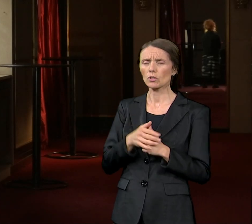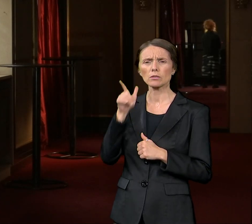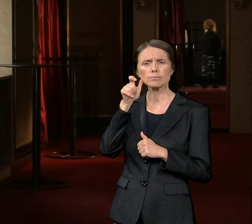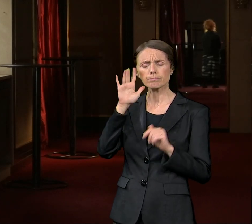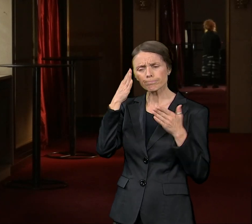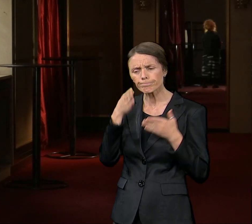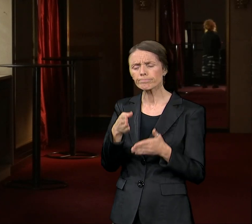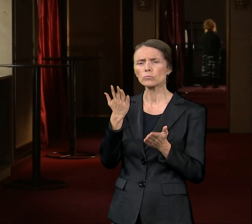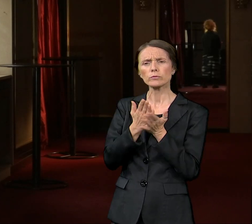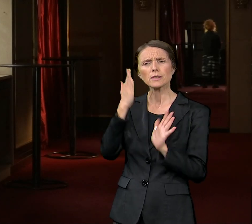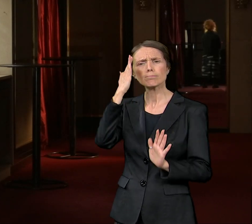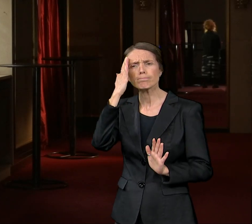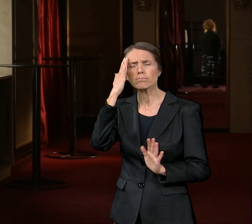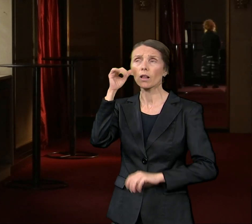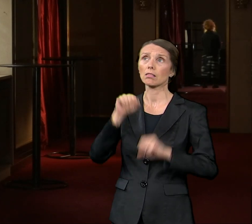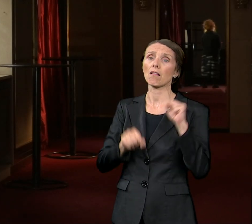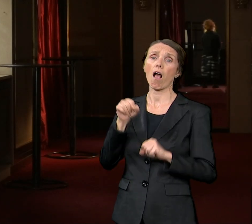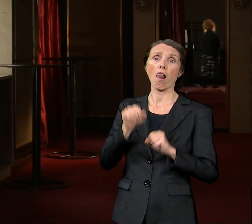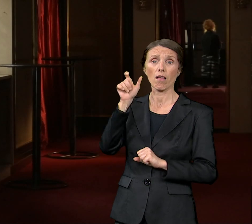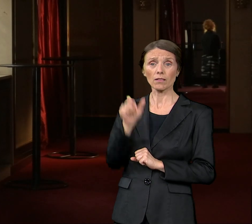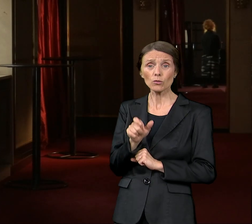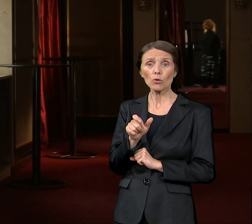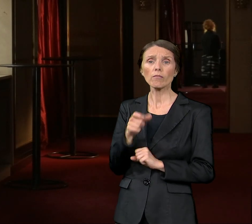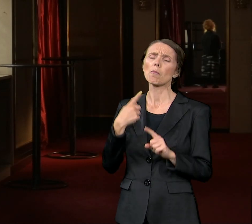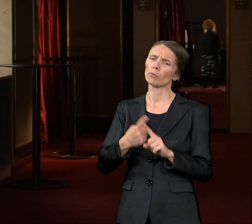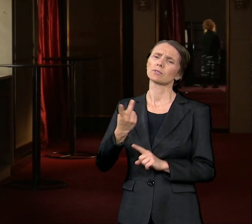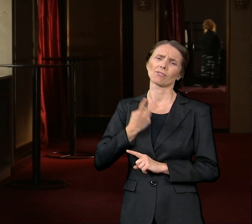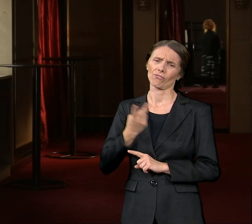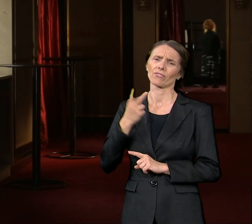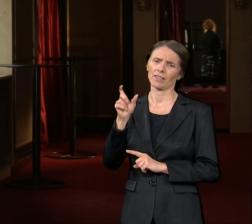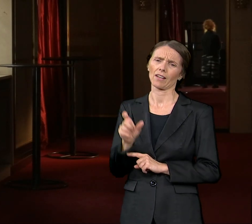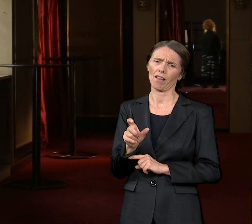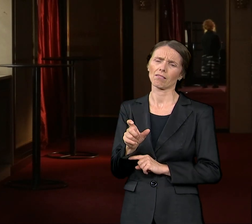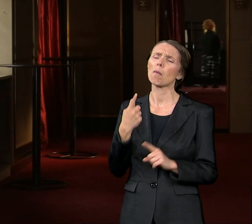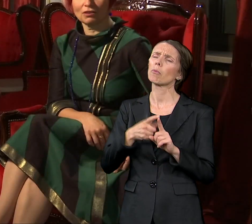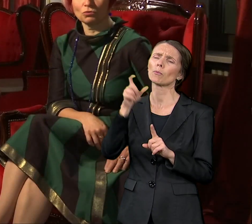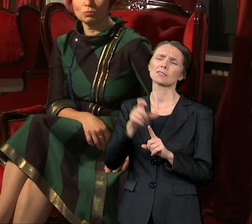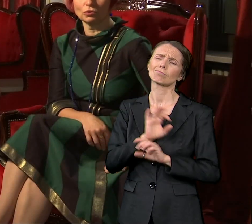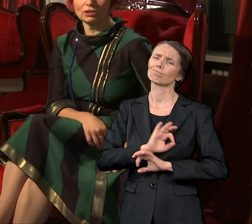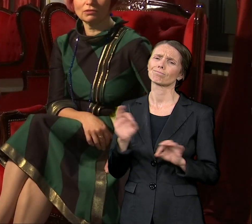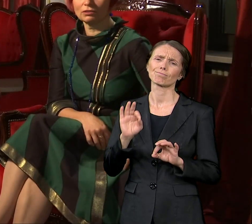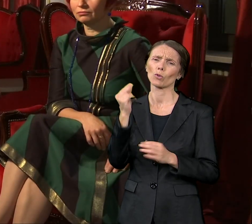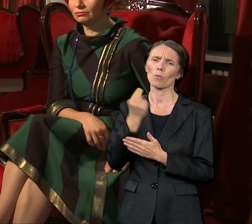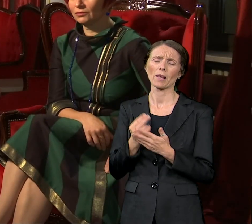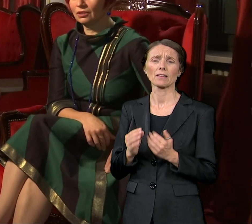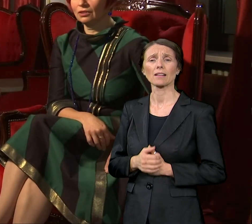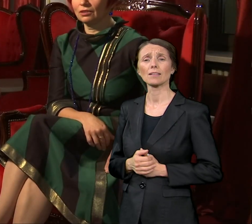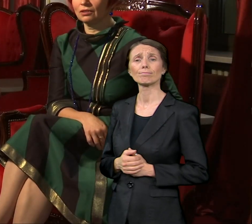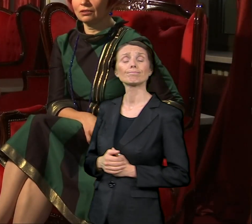brižna, talentovana i vredna. I sjajan umetnik. Uzbudljiva,